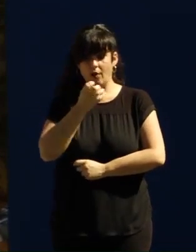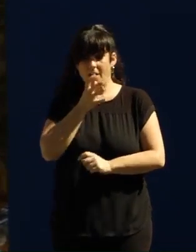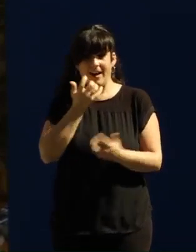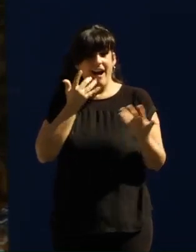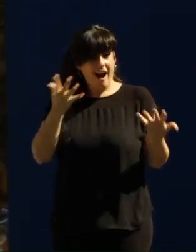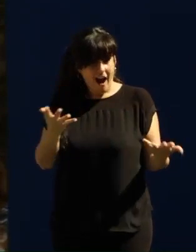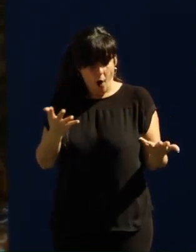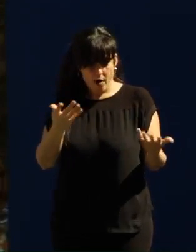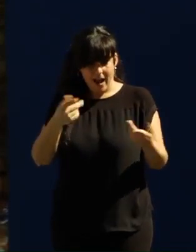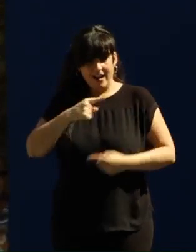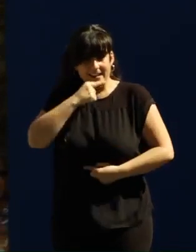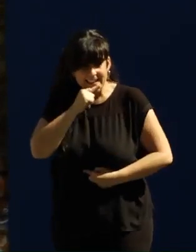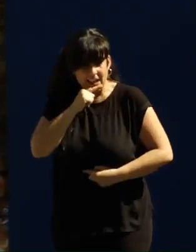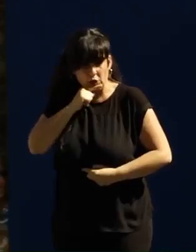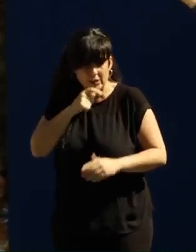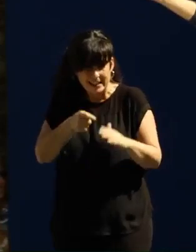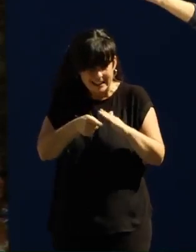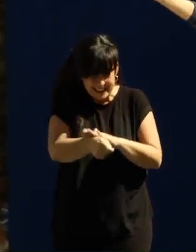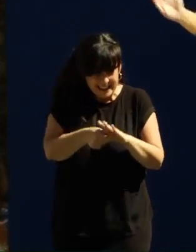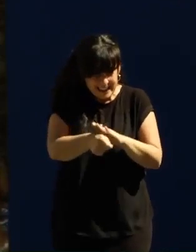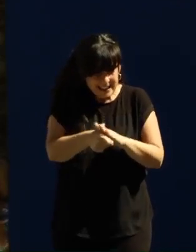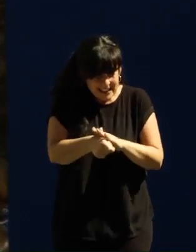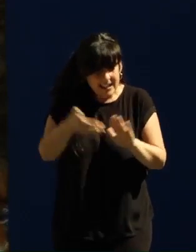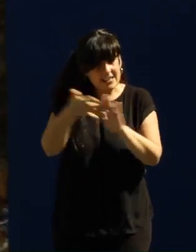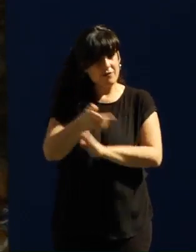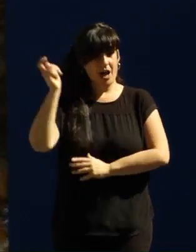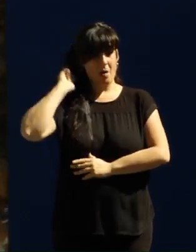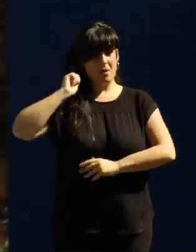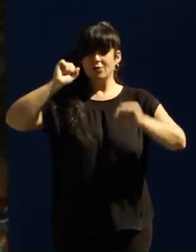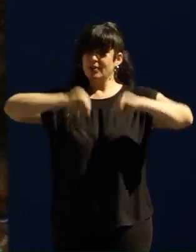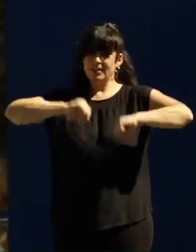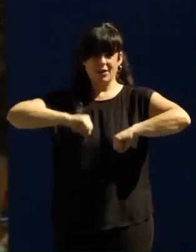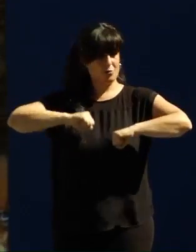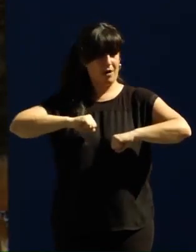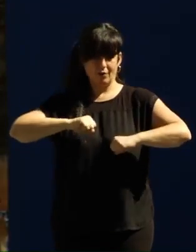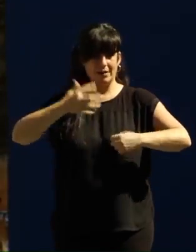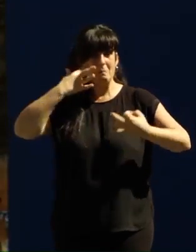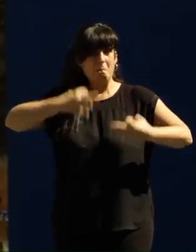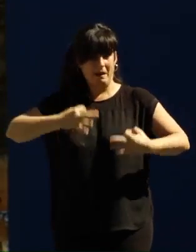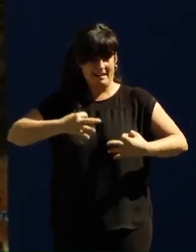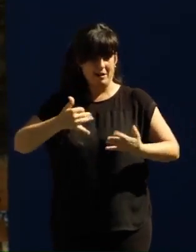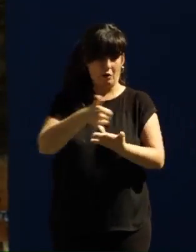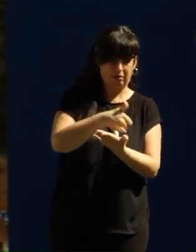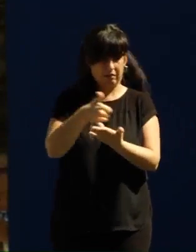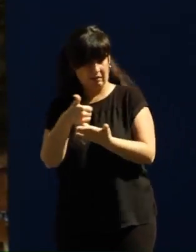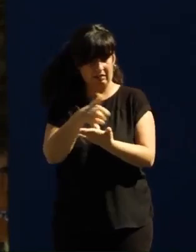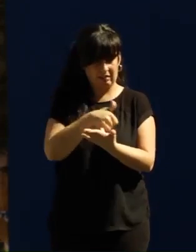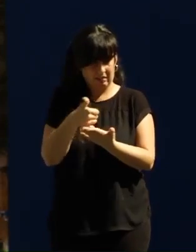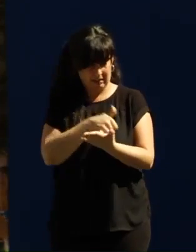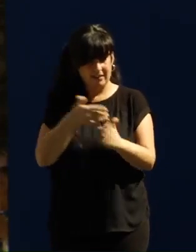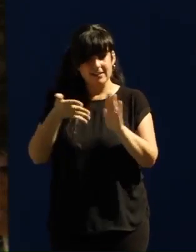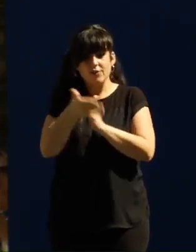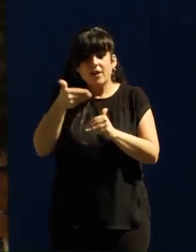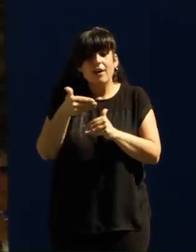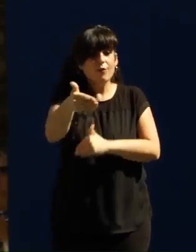apretando a sus nietos para proteger las pensiones de los mayores, blindar el empleo y los salarios de los nietos. No habrá